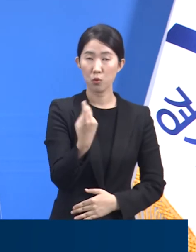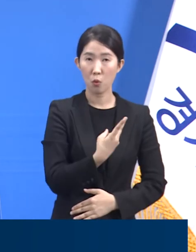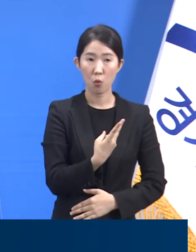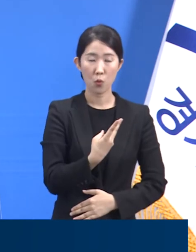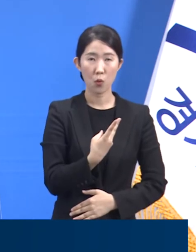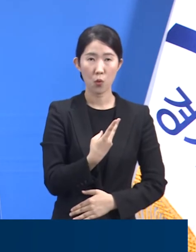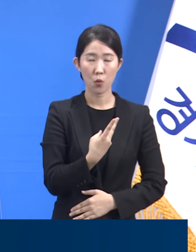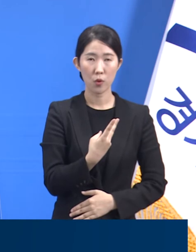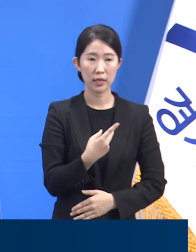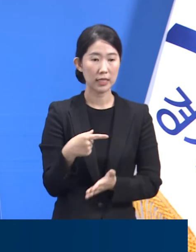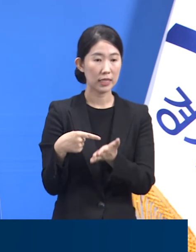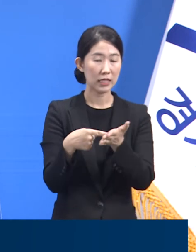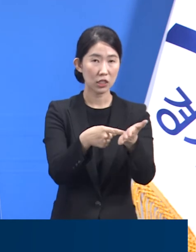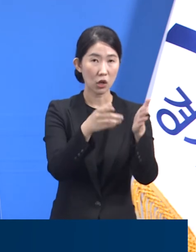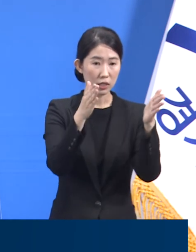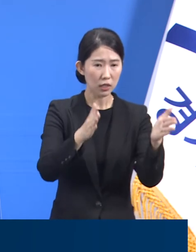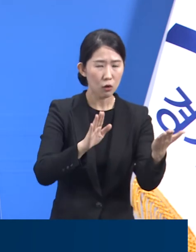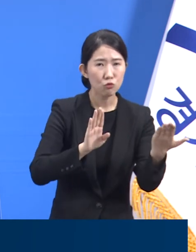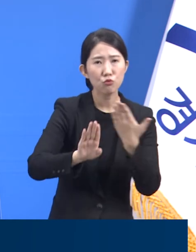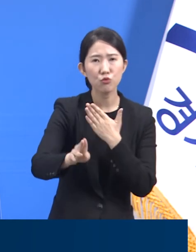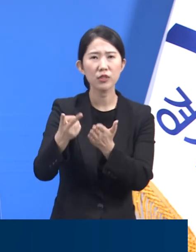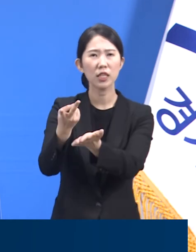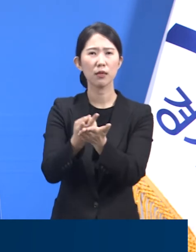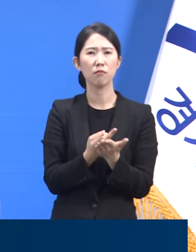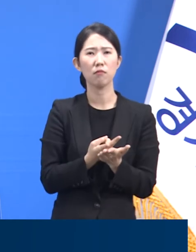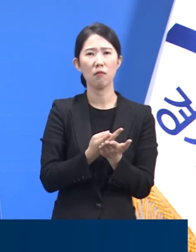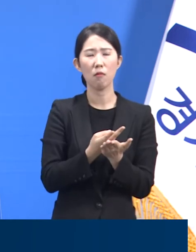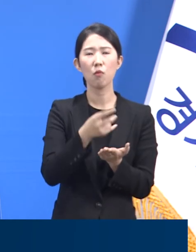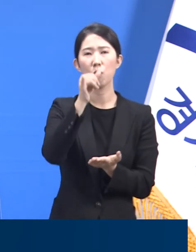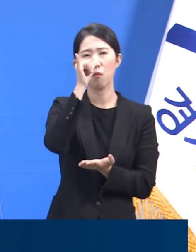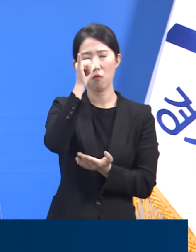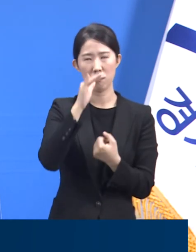이후에 신규 입원한 환자들도 있었습니다.